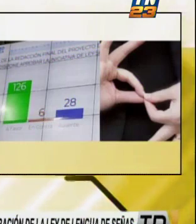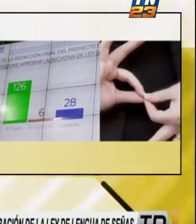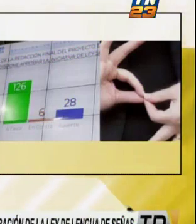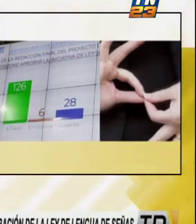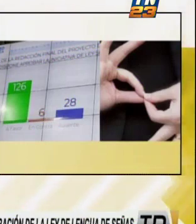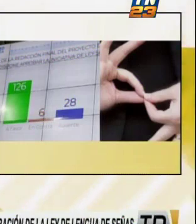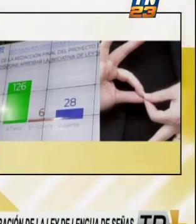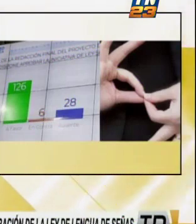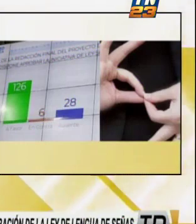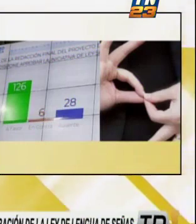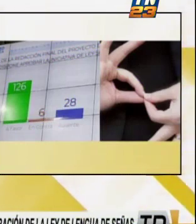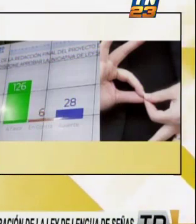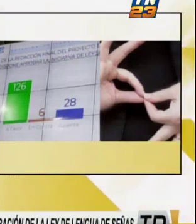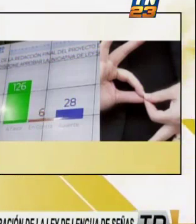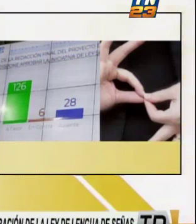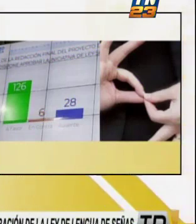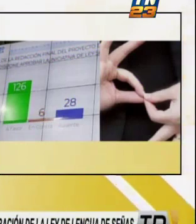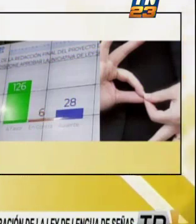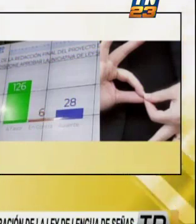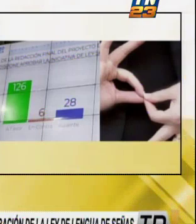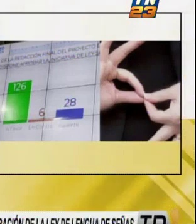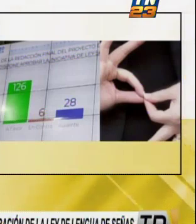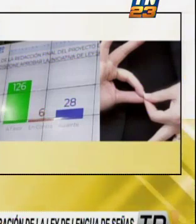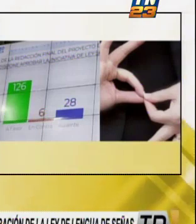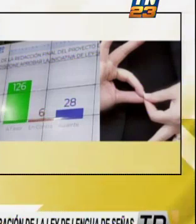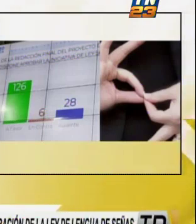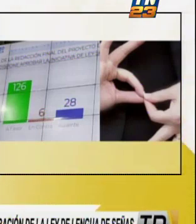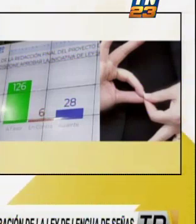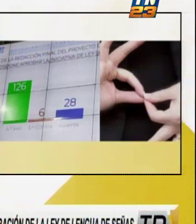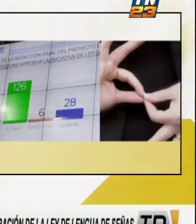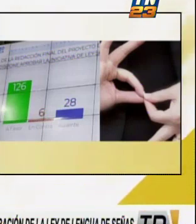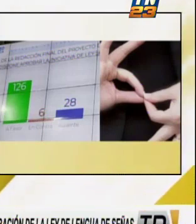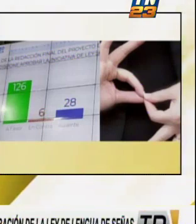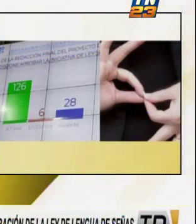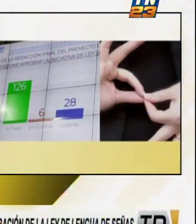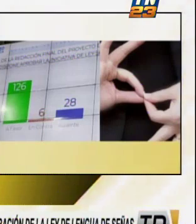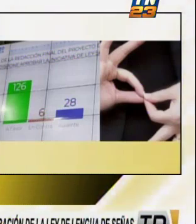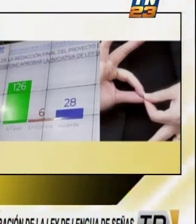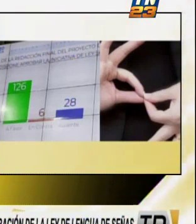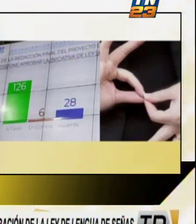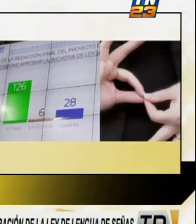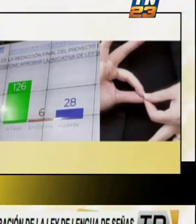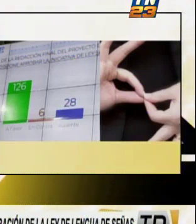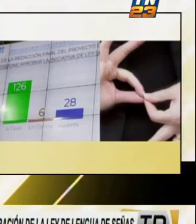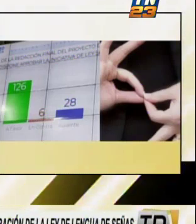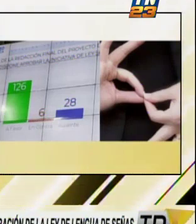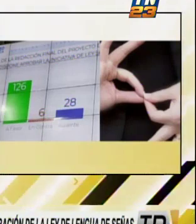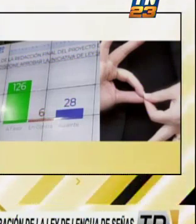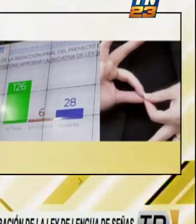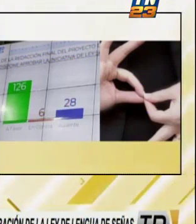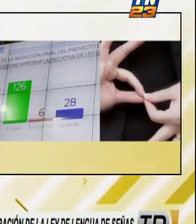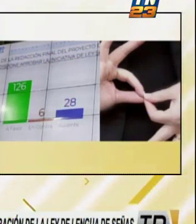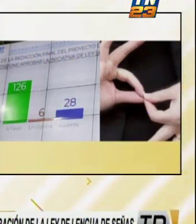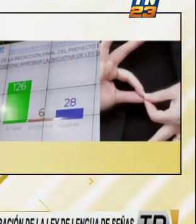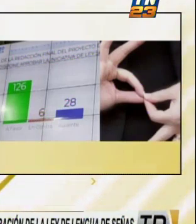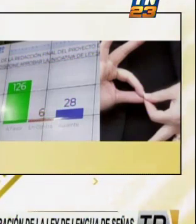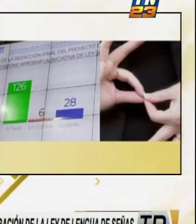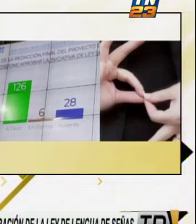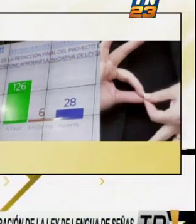pues el llamado a todos los que generan empleo que podamos ver a todos los guatemaltecos en igualdad de condiciones para